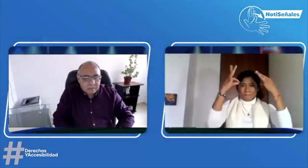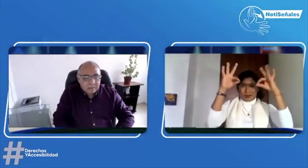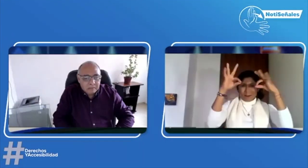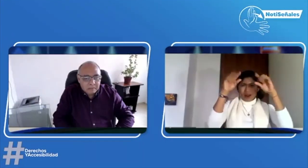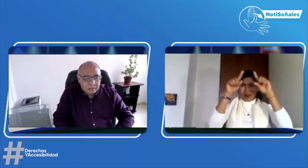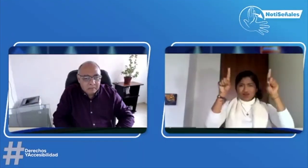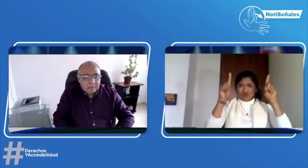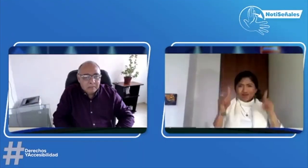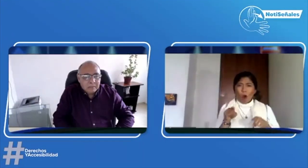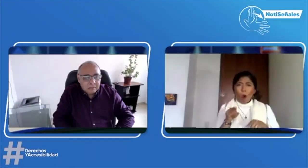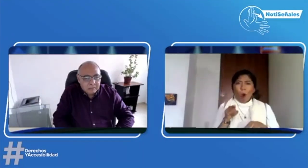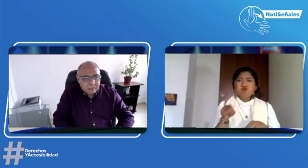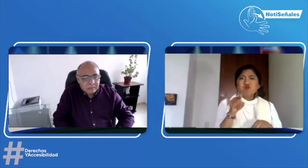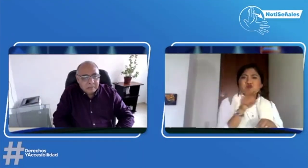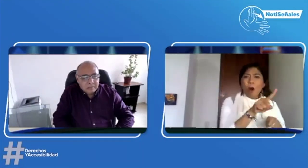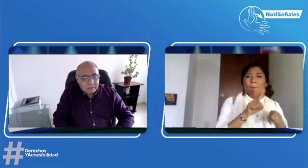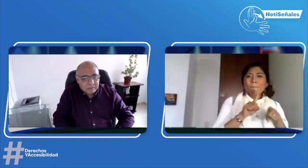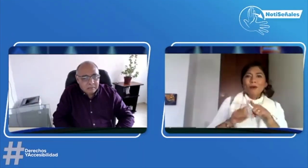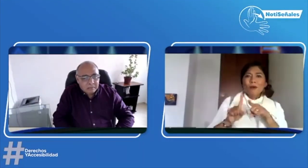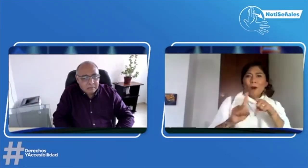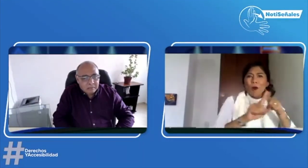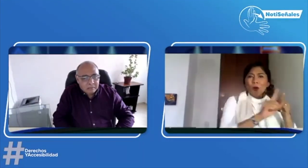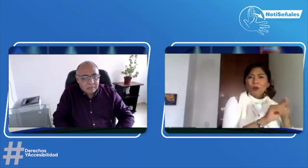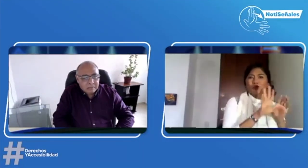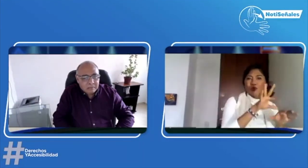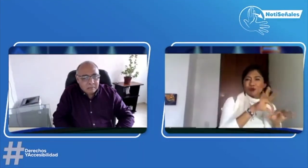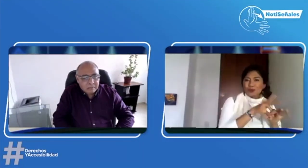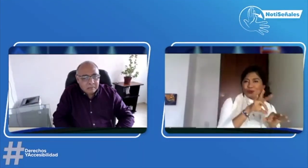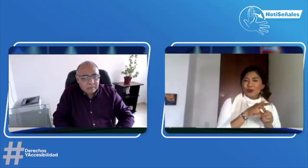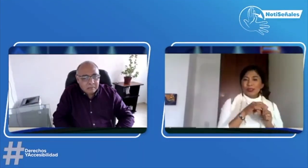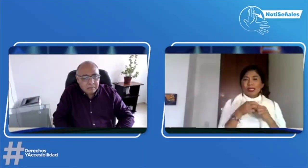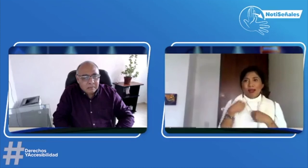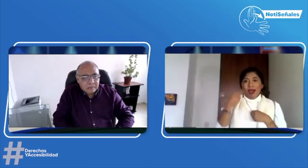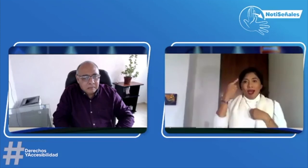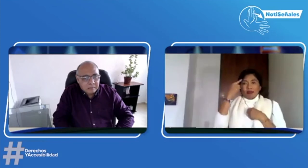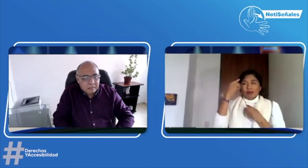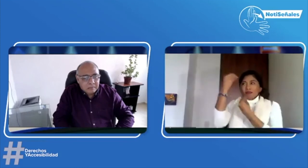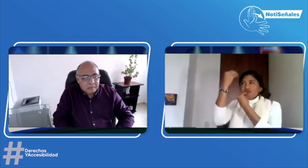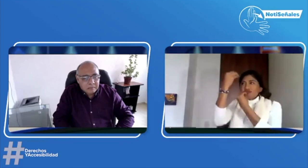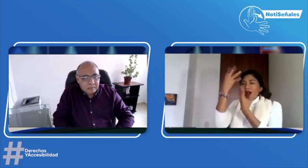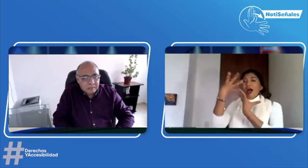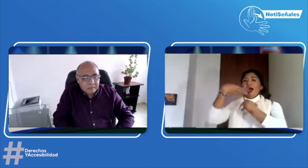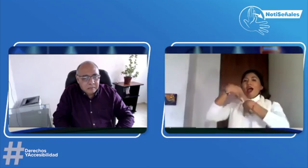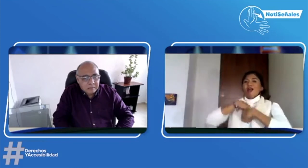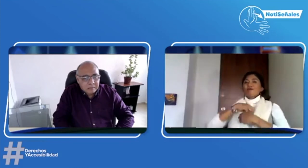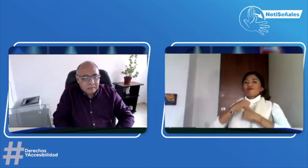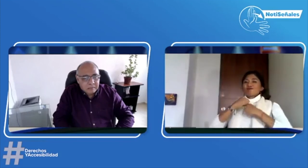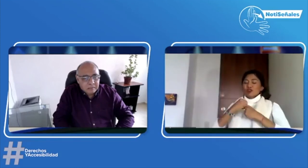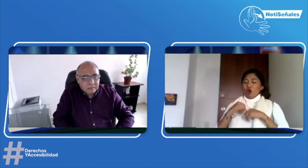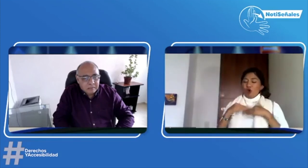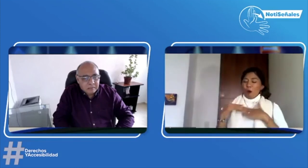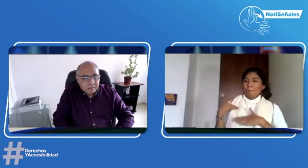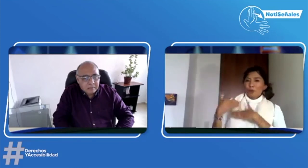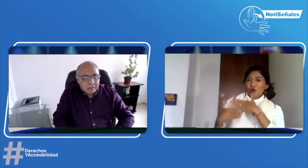cómo se hacen los conteos de los votos, ya teniendo esa formación,